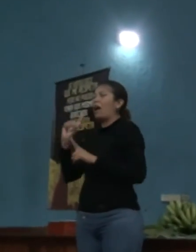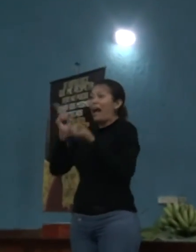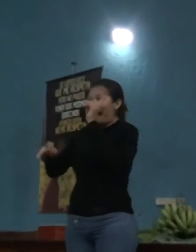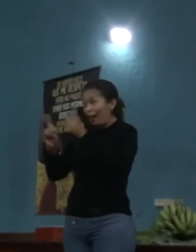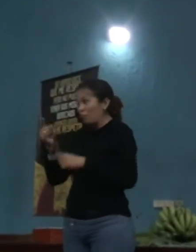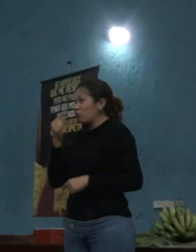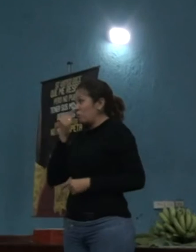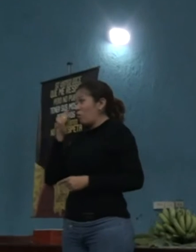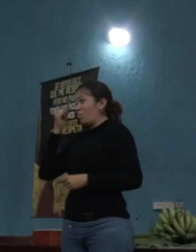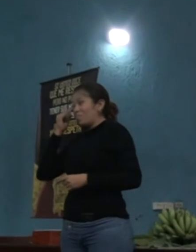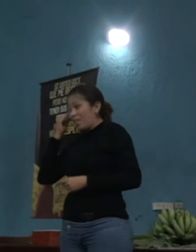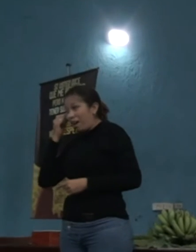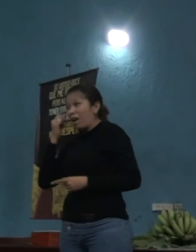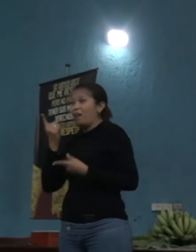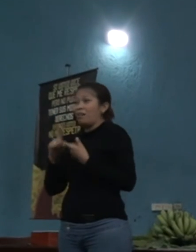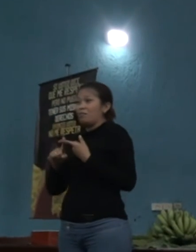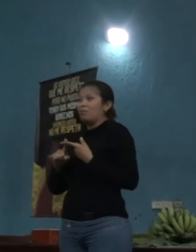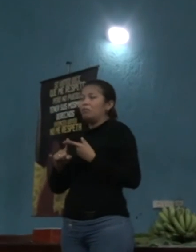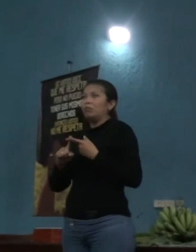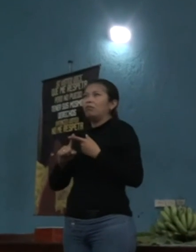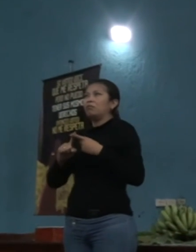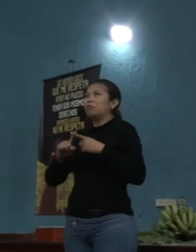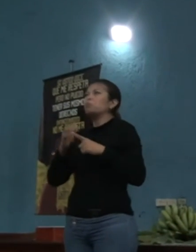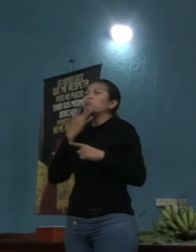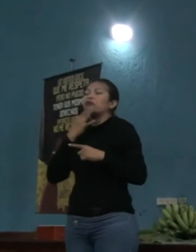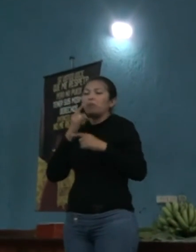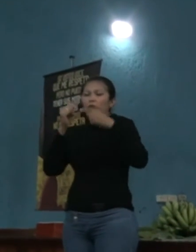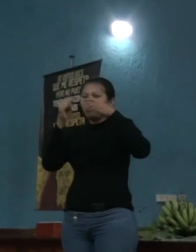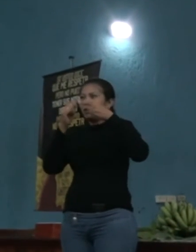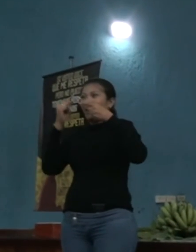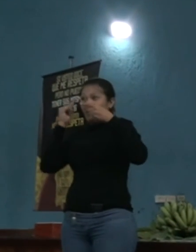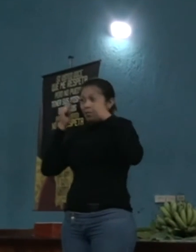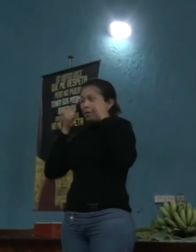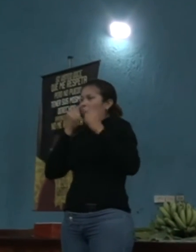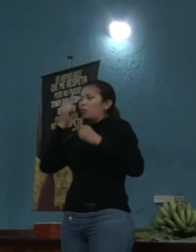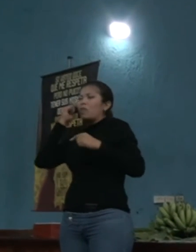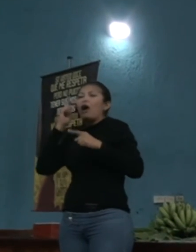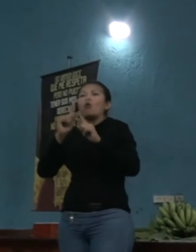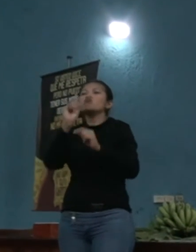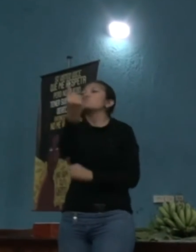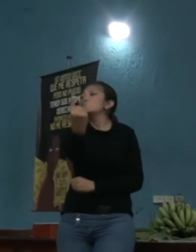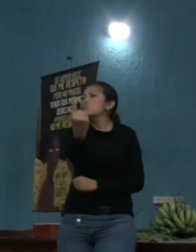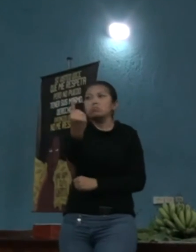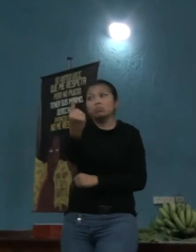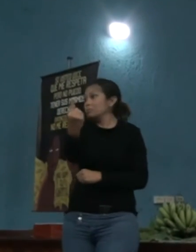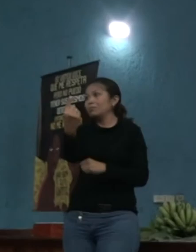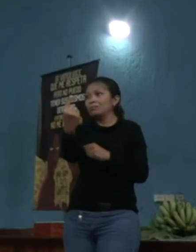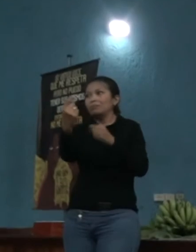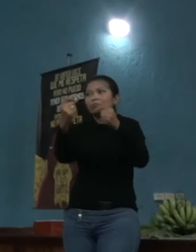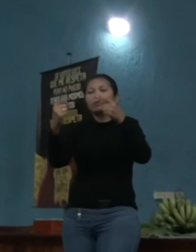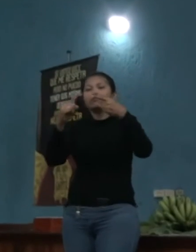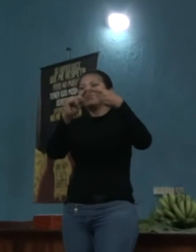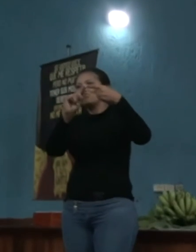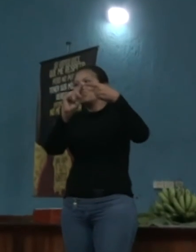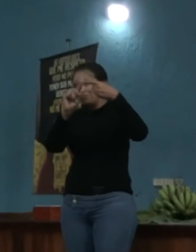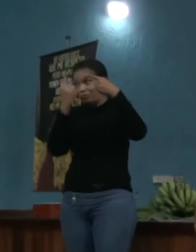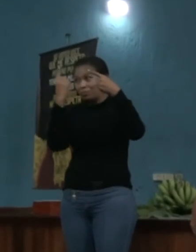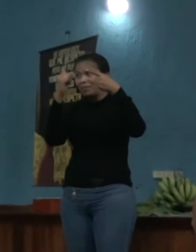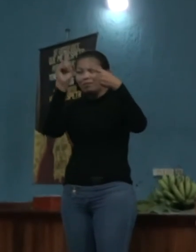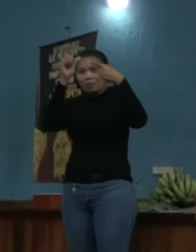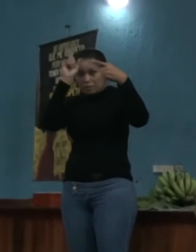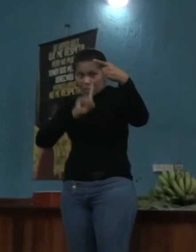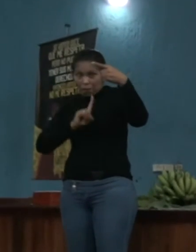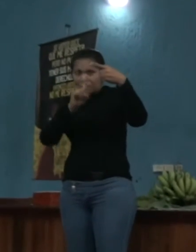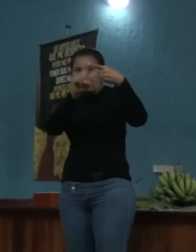subclasificados, dentro de la subclasificación, por coeficiente intelectual. Tenemos